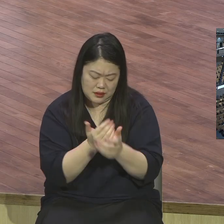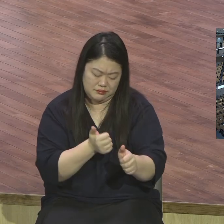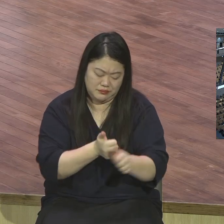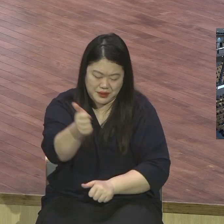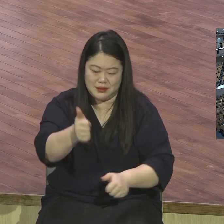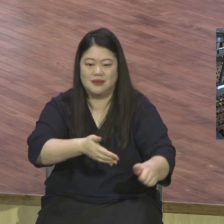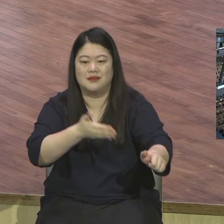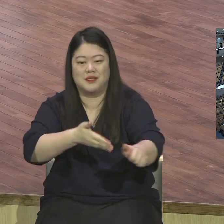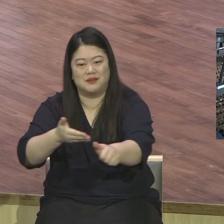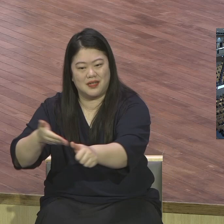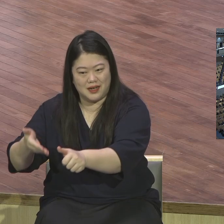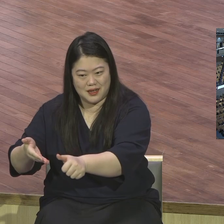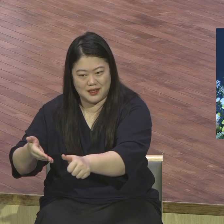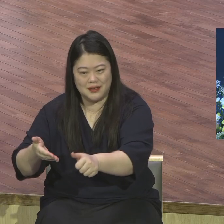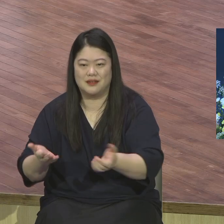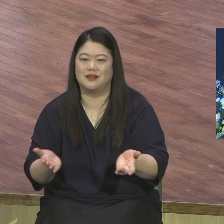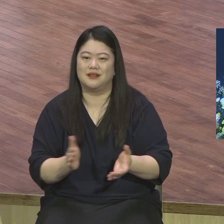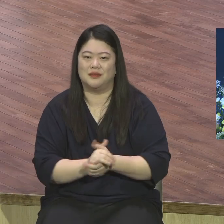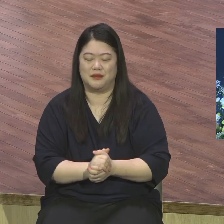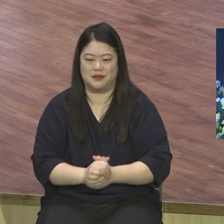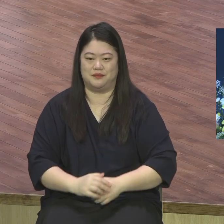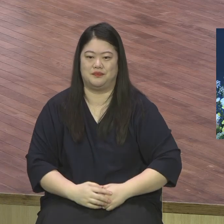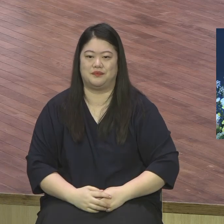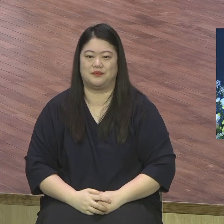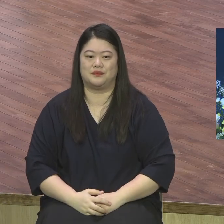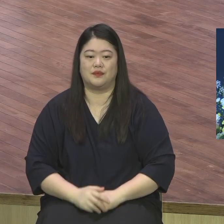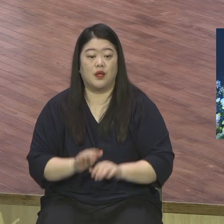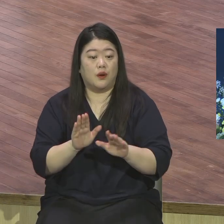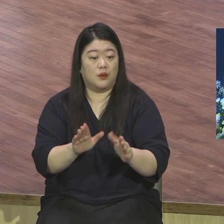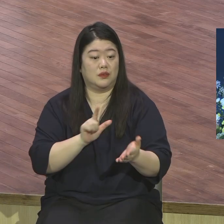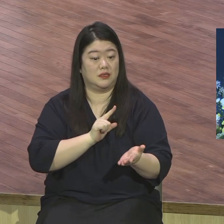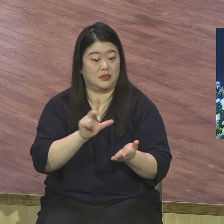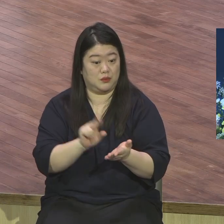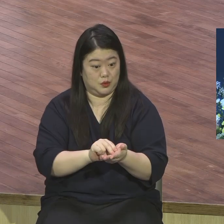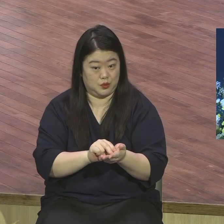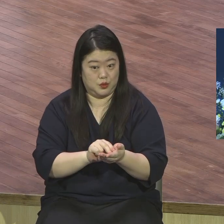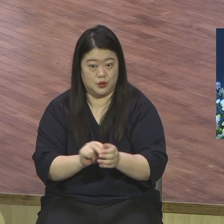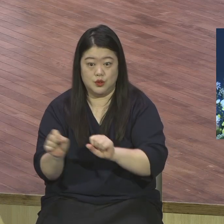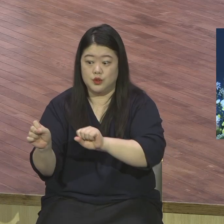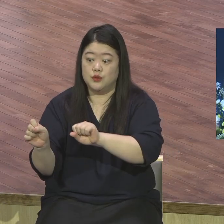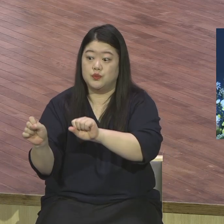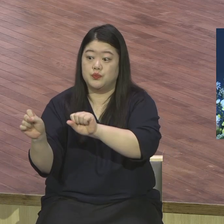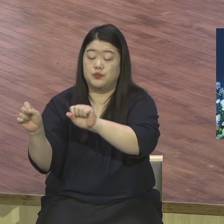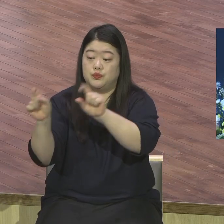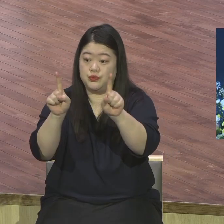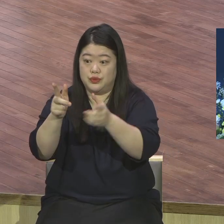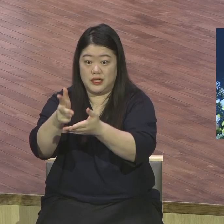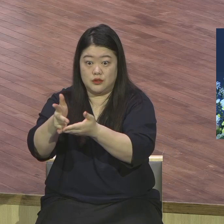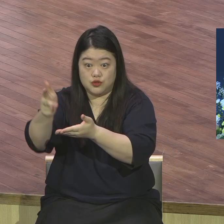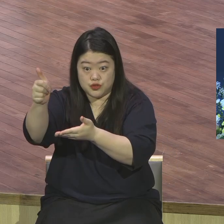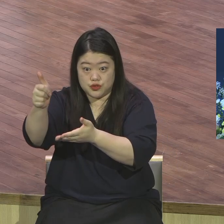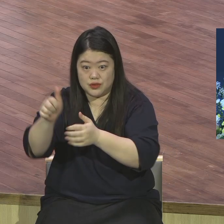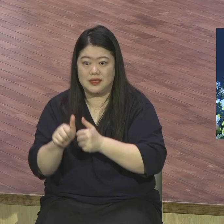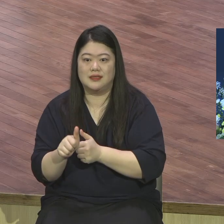이것은 이런 말씀 가지고 부활의 주를 따르는 제자라는 제목으로 말씀을 드립니다.